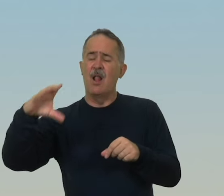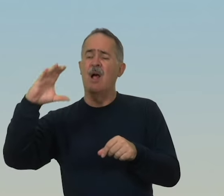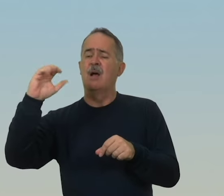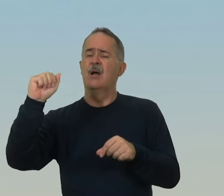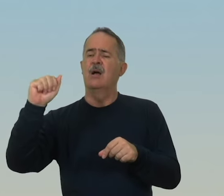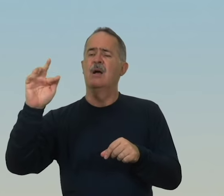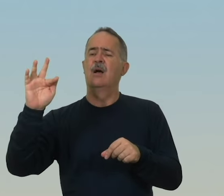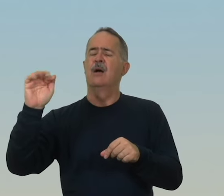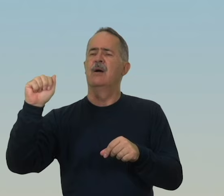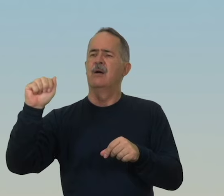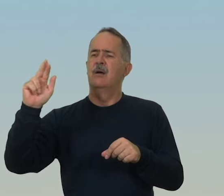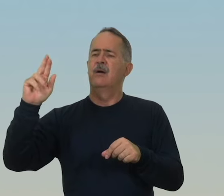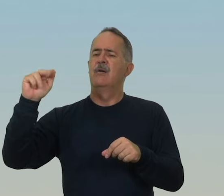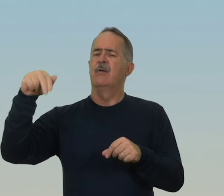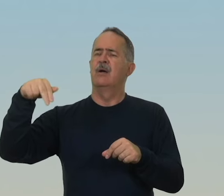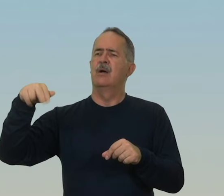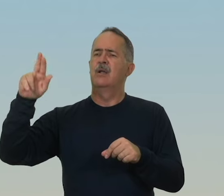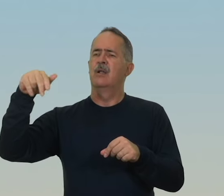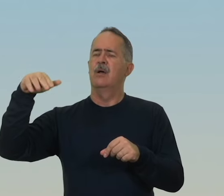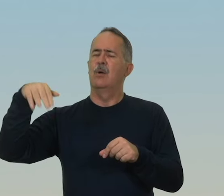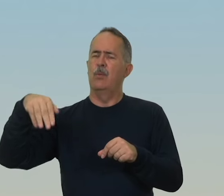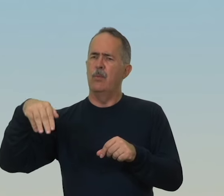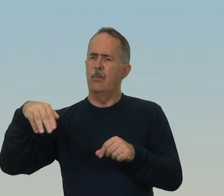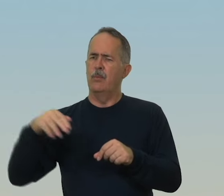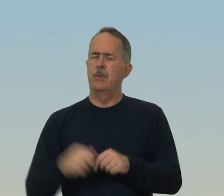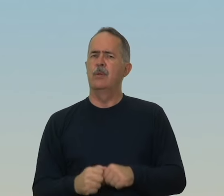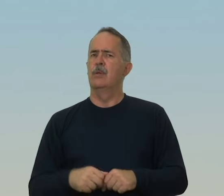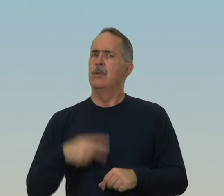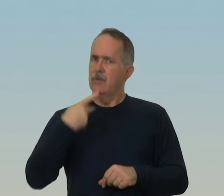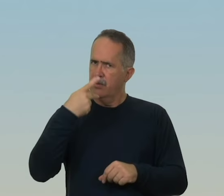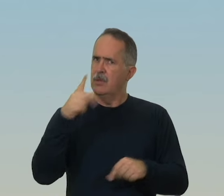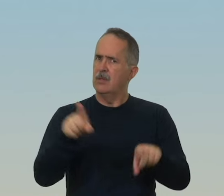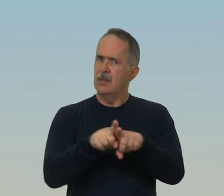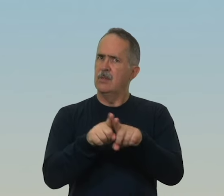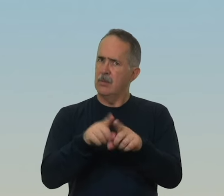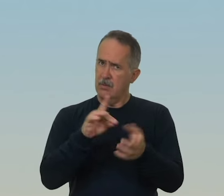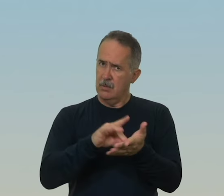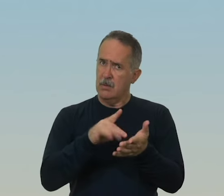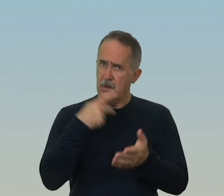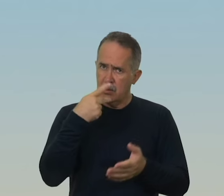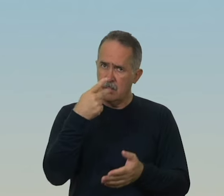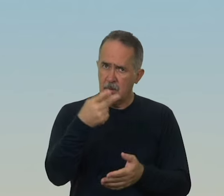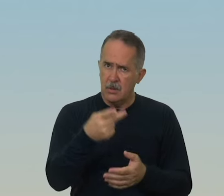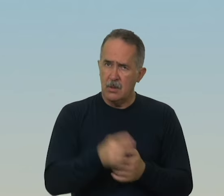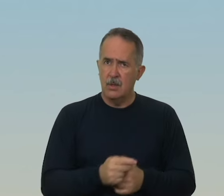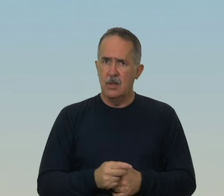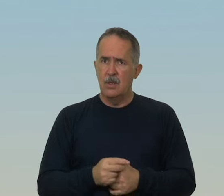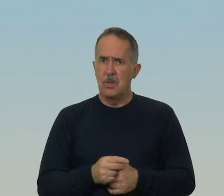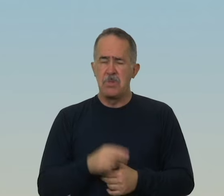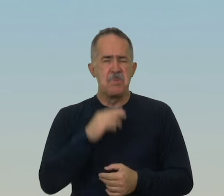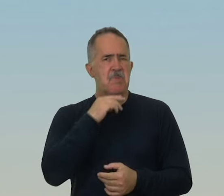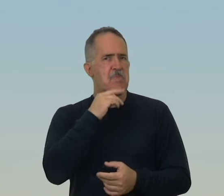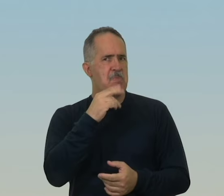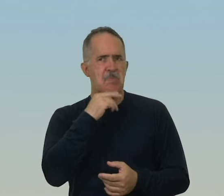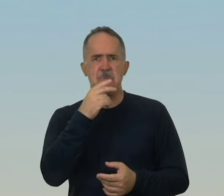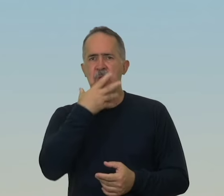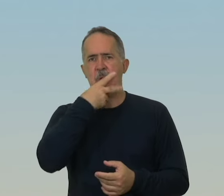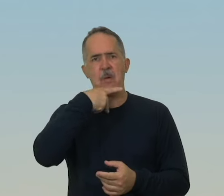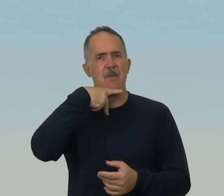em Cafarnaum E acrescentou Em verdade, eu vos digo Que nenhum profeta é